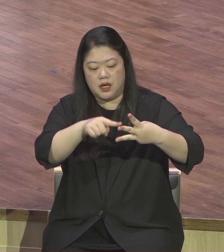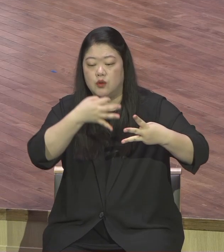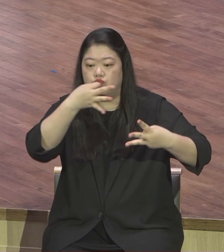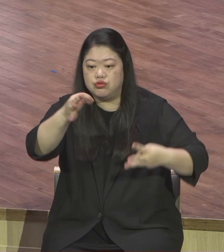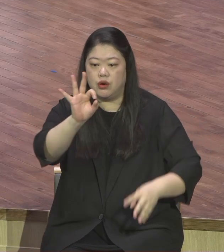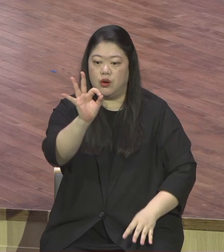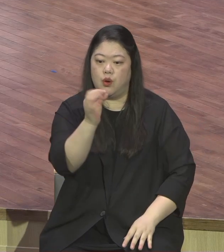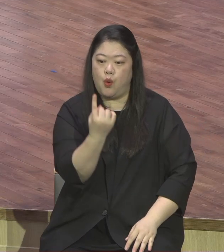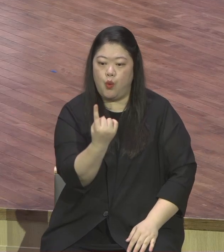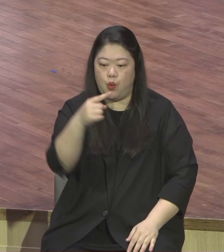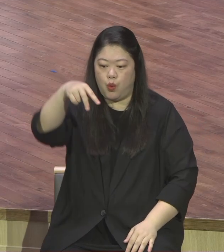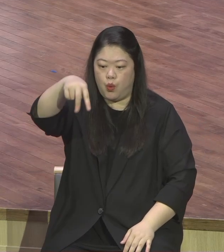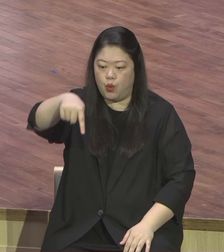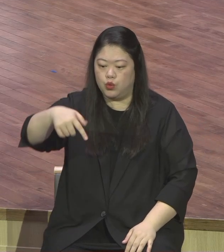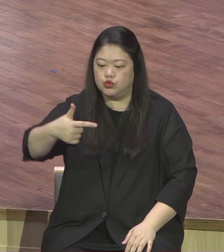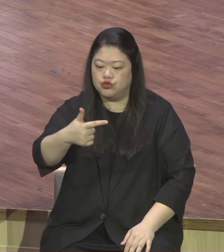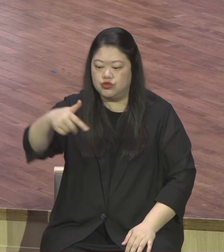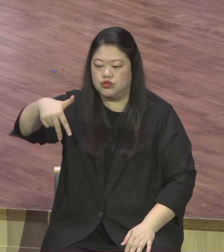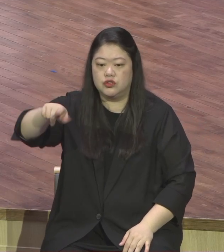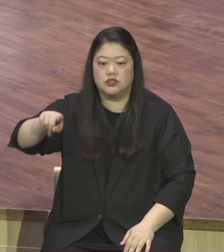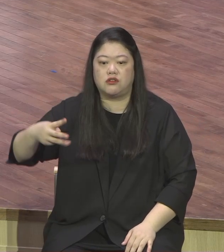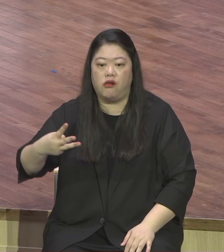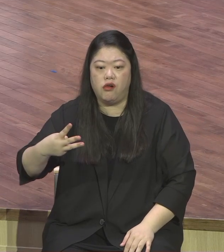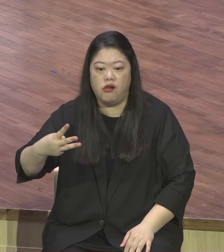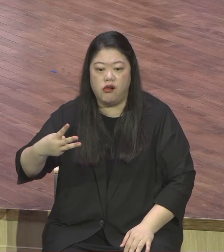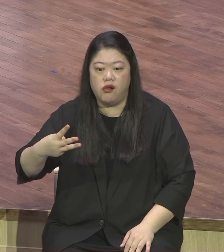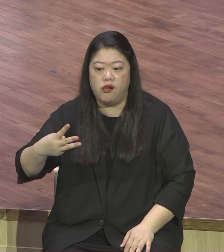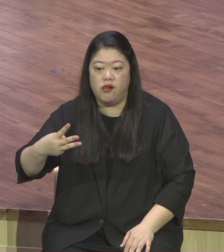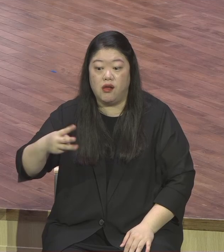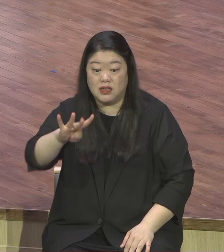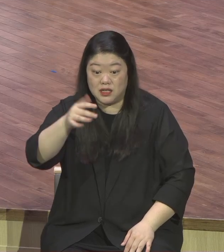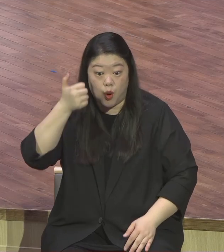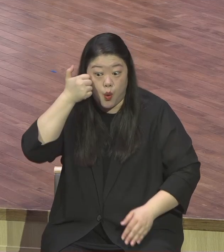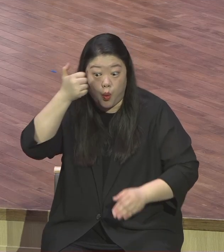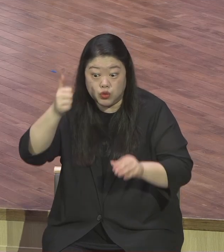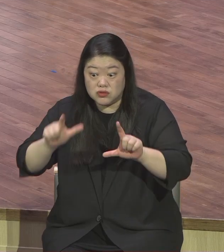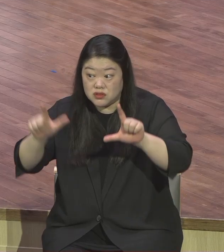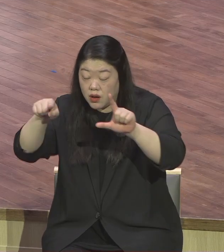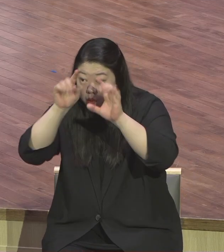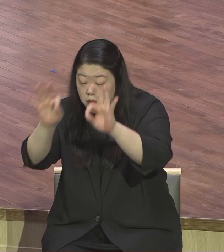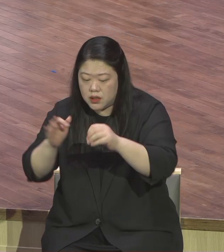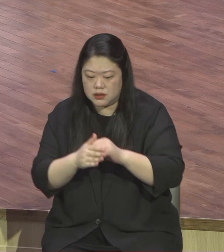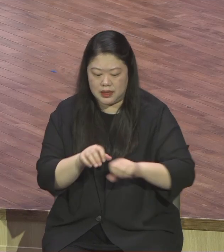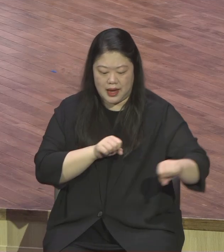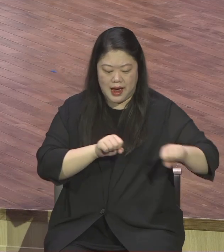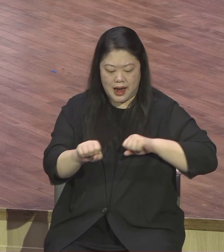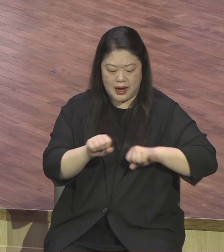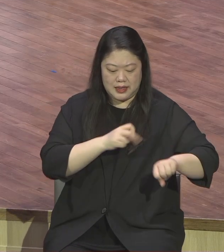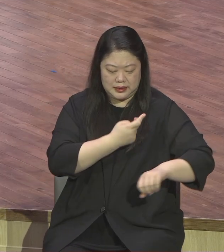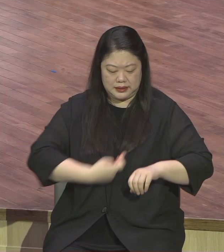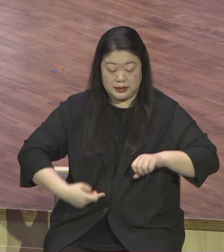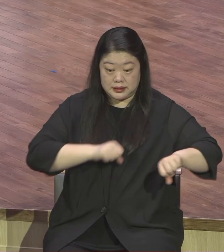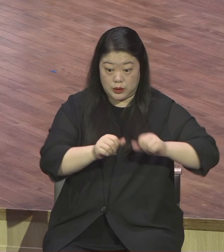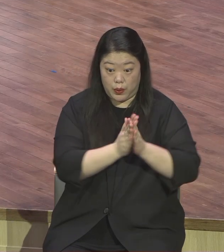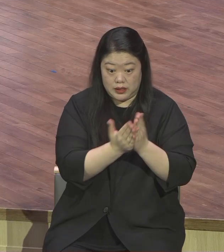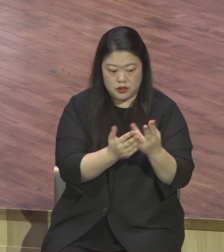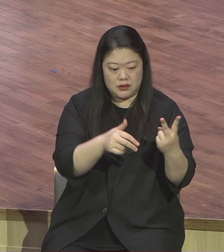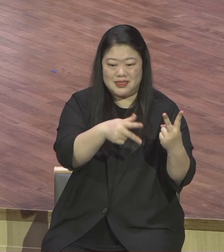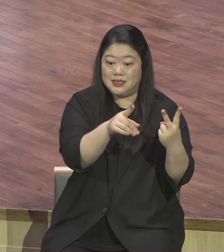오순절은 여러분 아신 것처럼 4등견 2장에 보면 성령 3위 하나님이 임하실 때의